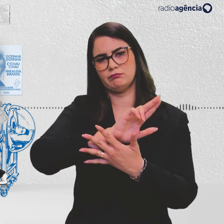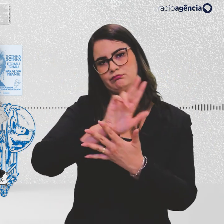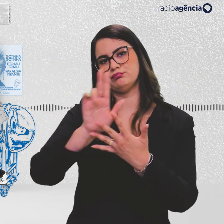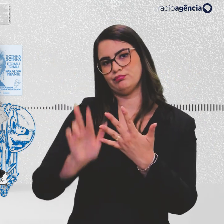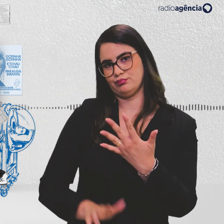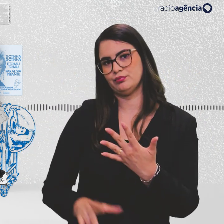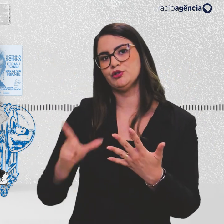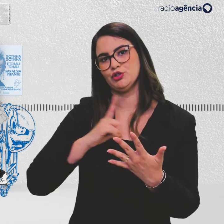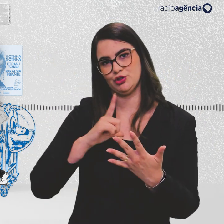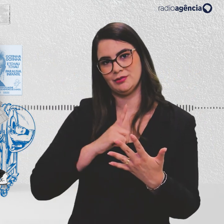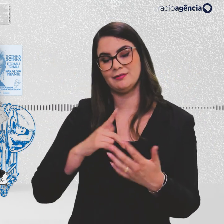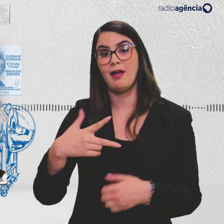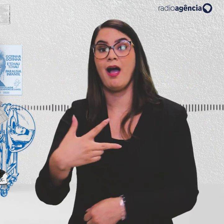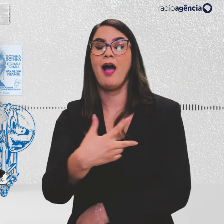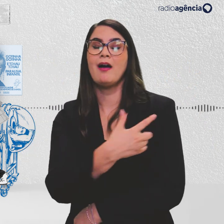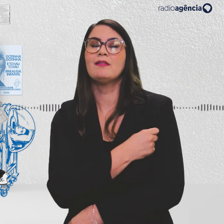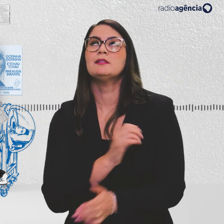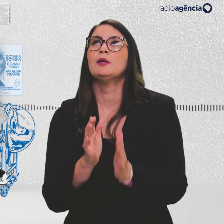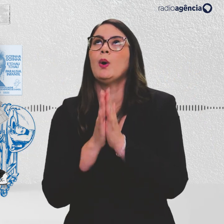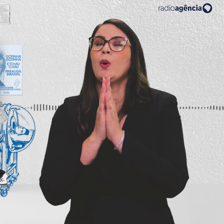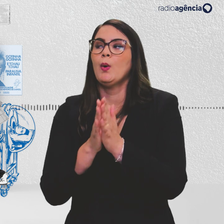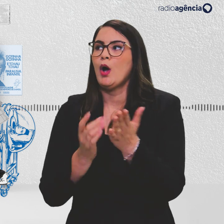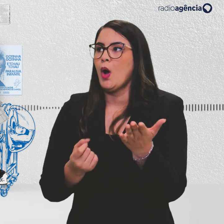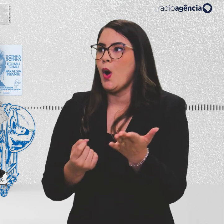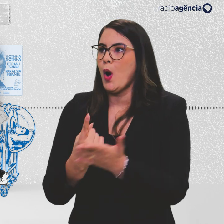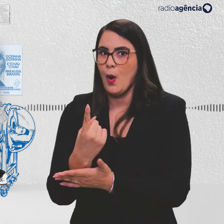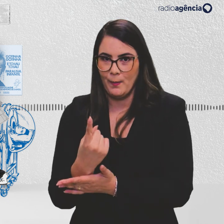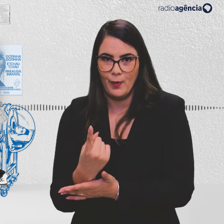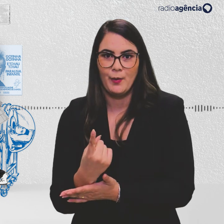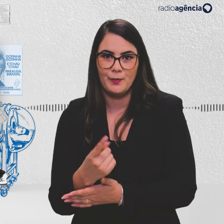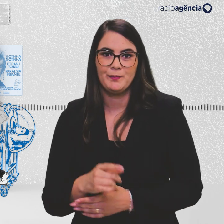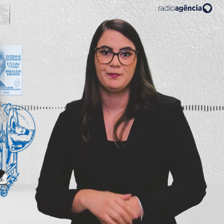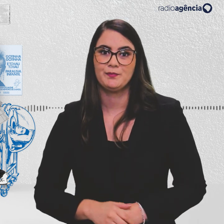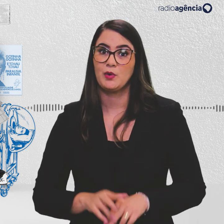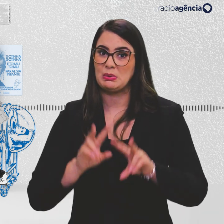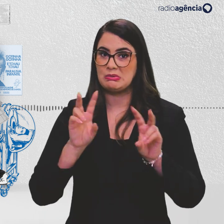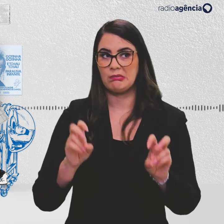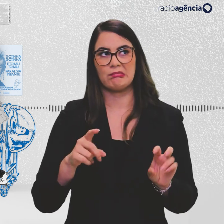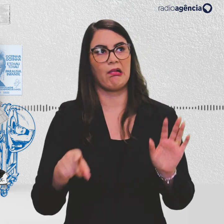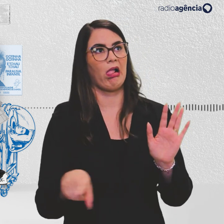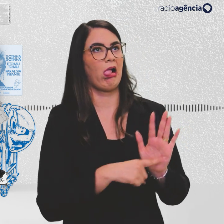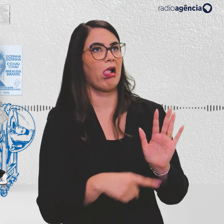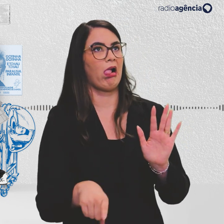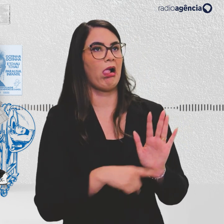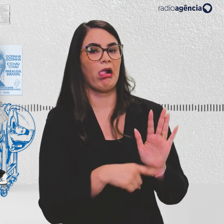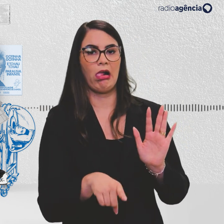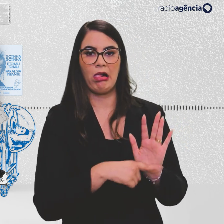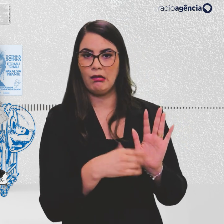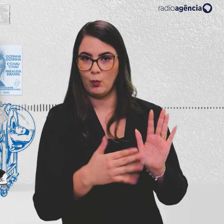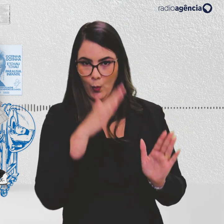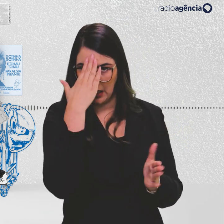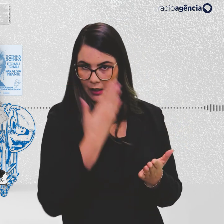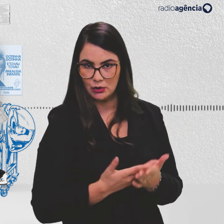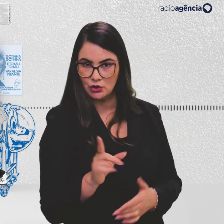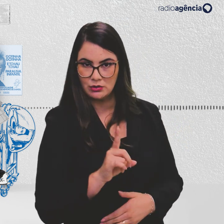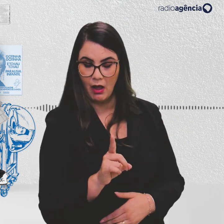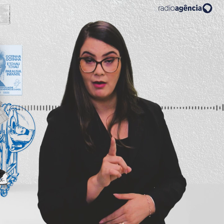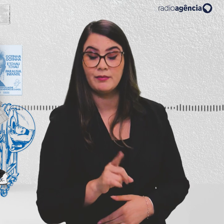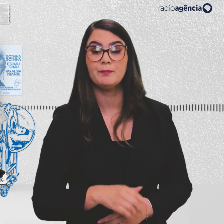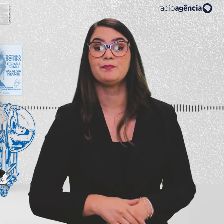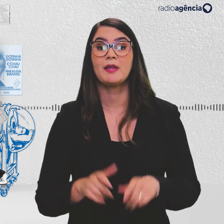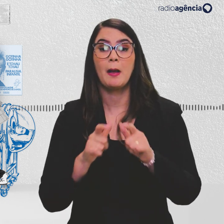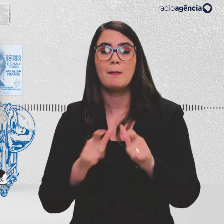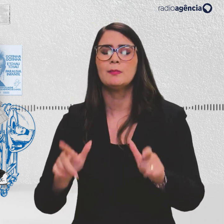coisas. Que as vacinas finalmente foram compradas, a despeito do negacionismo das autoridades federais. Que a